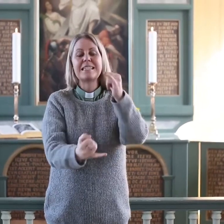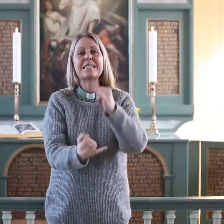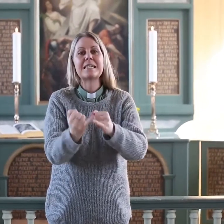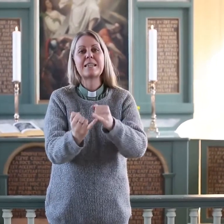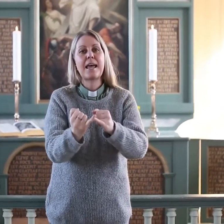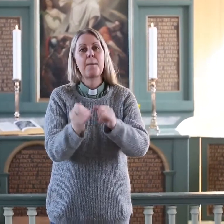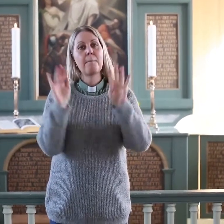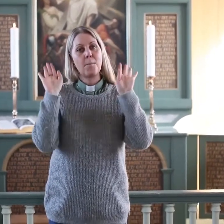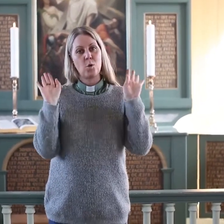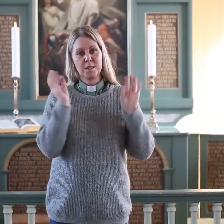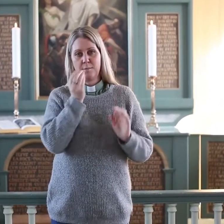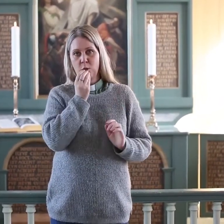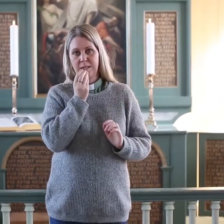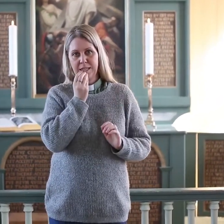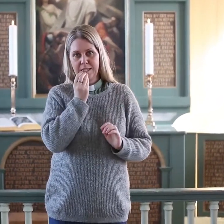til et siste påskemåltid.